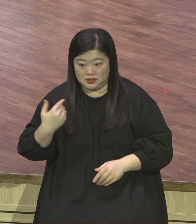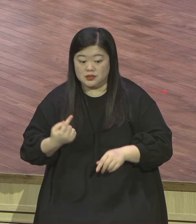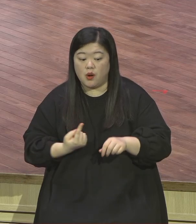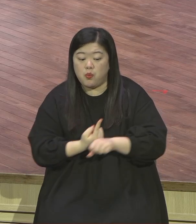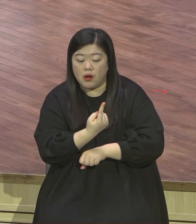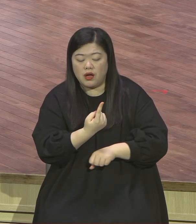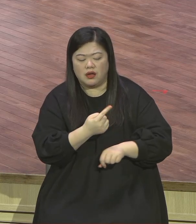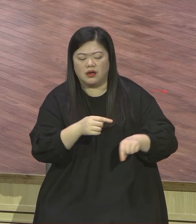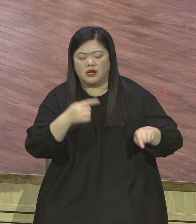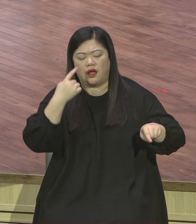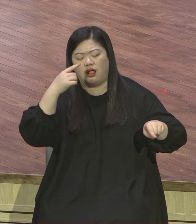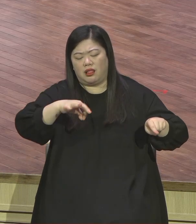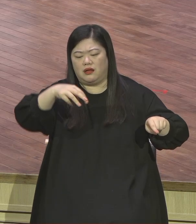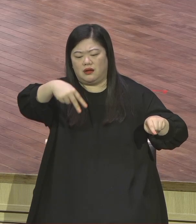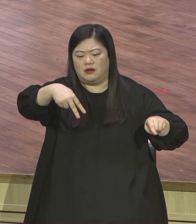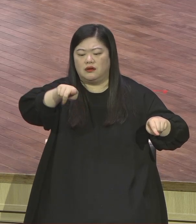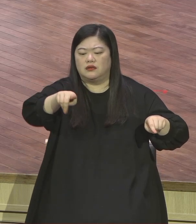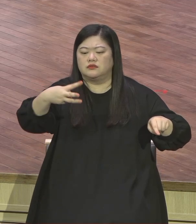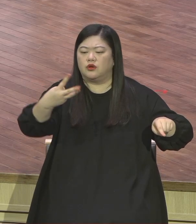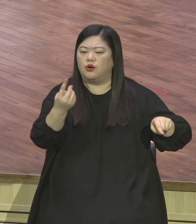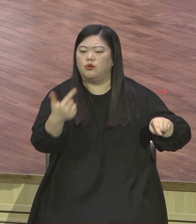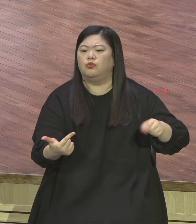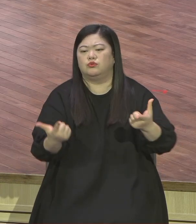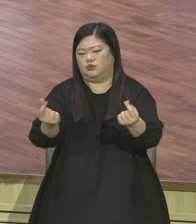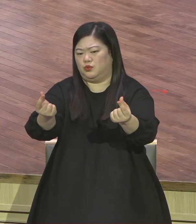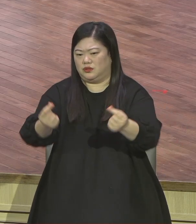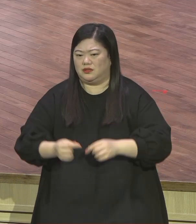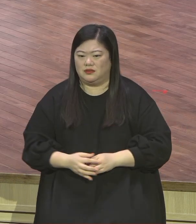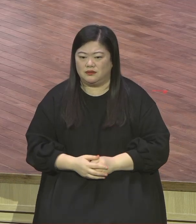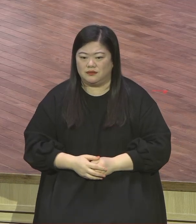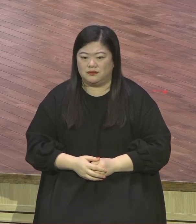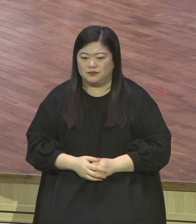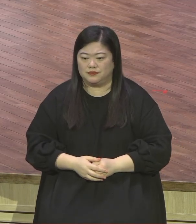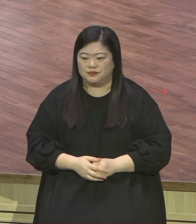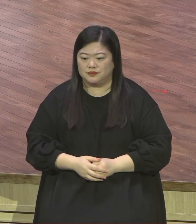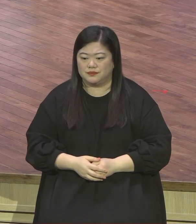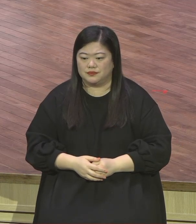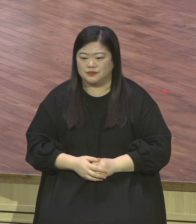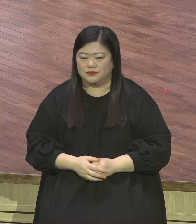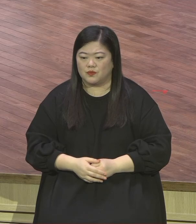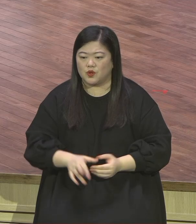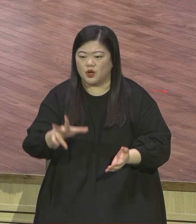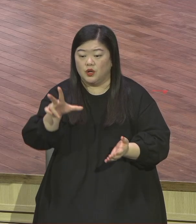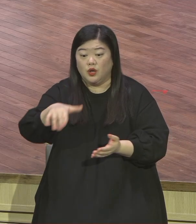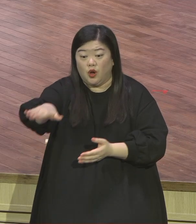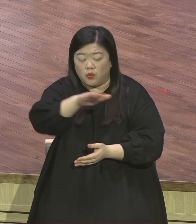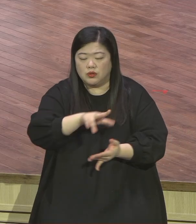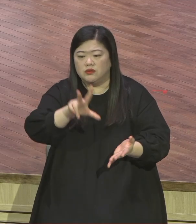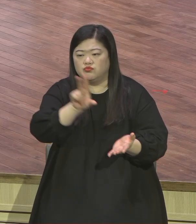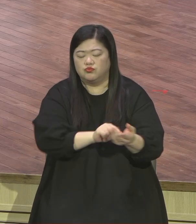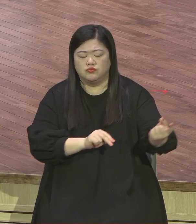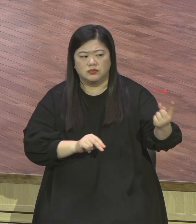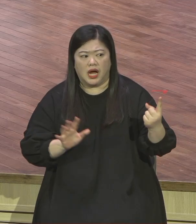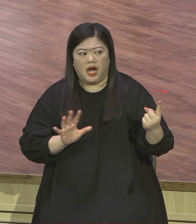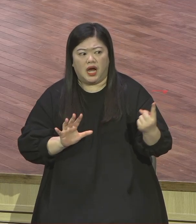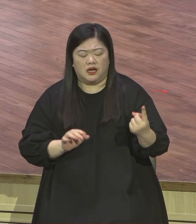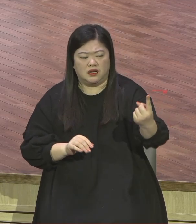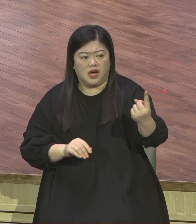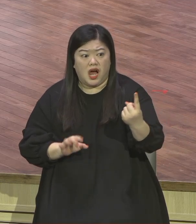눈앞에 나타나는 문제 사건 앞에 여러분이 일리일비할 필요가 없다라는 말씀이에요 그래서 사도 바울은